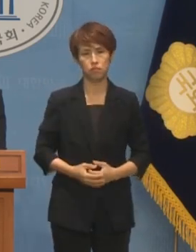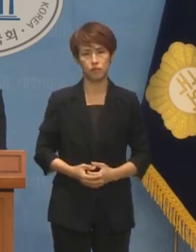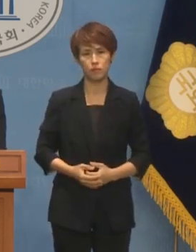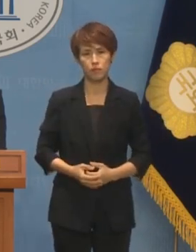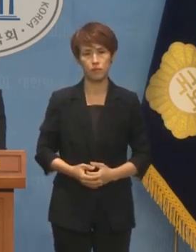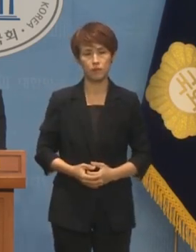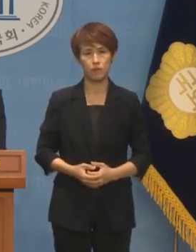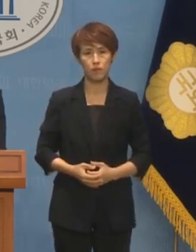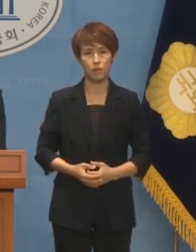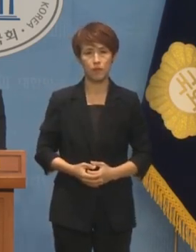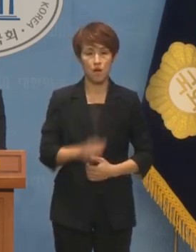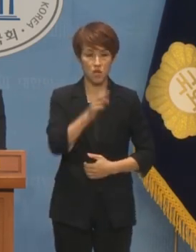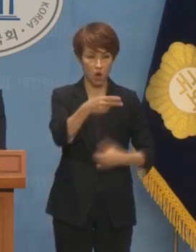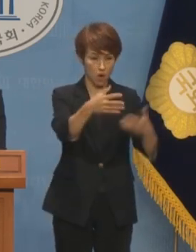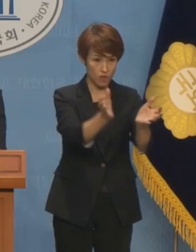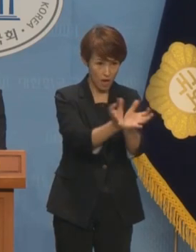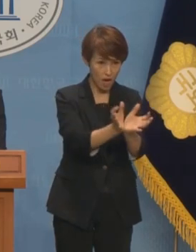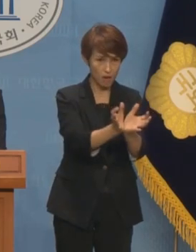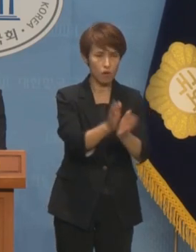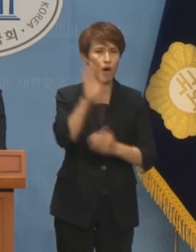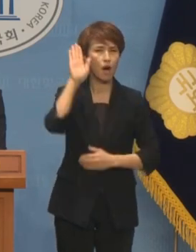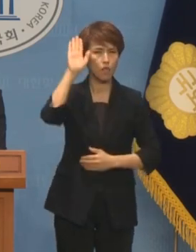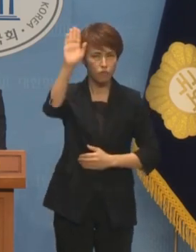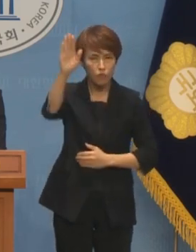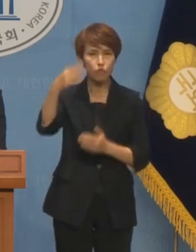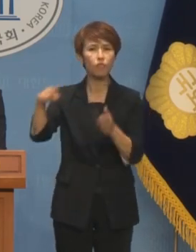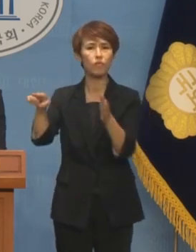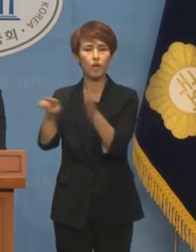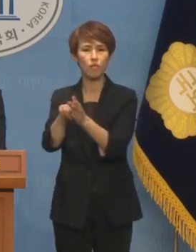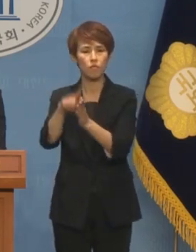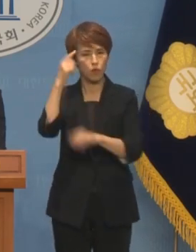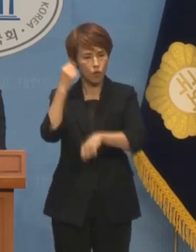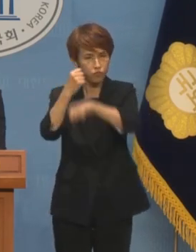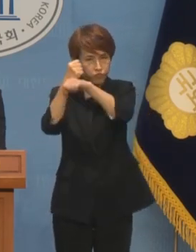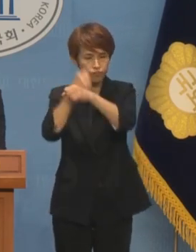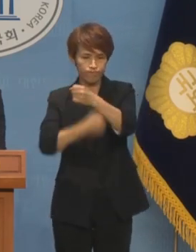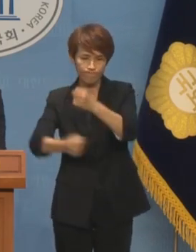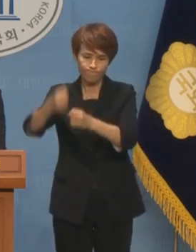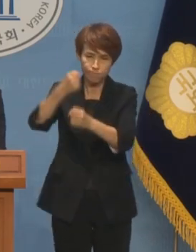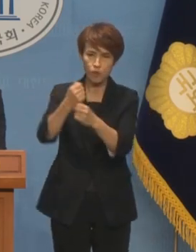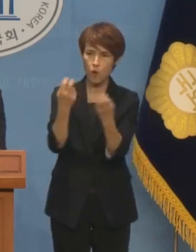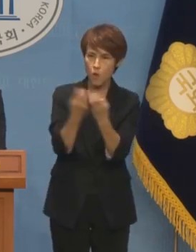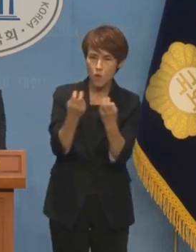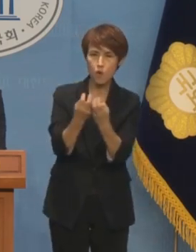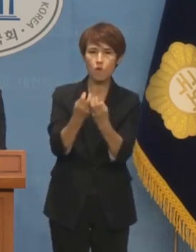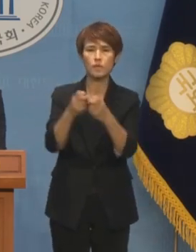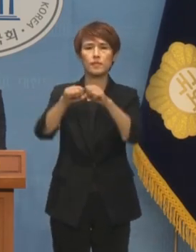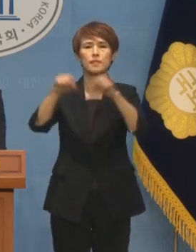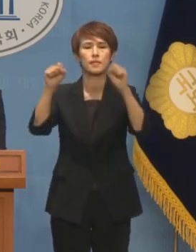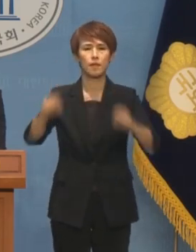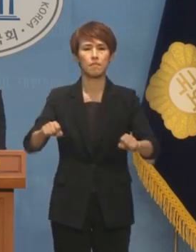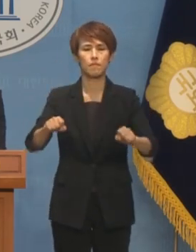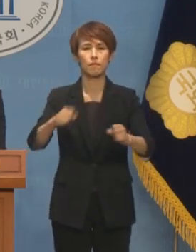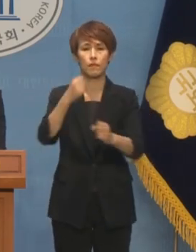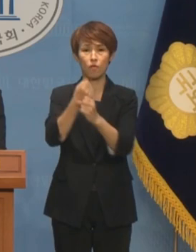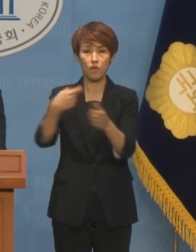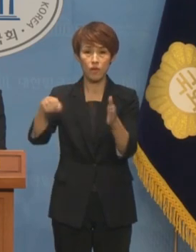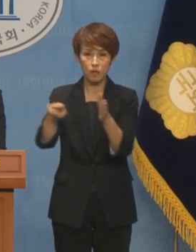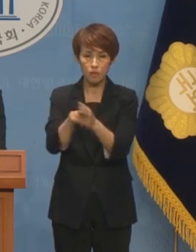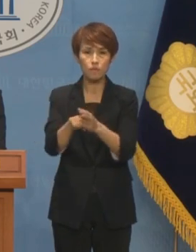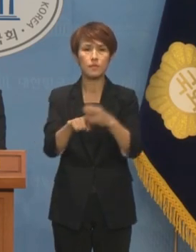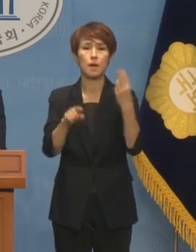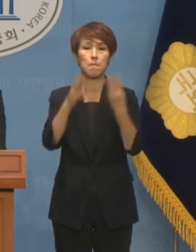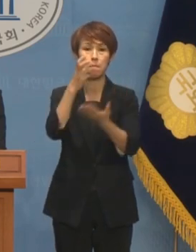정부 여당 역시 국가 미래 먹거리의 근간인 R&D를 살릴 국가 R&D 시스템 재구축 3법에